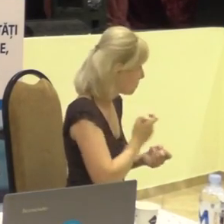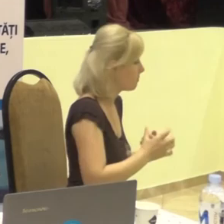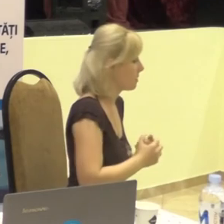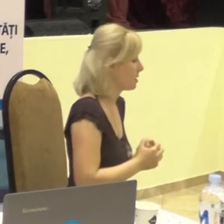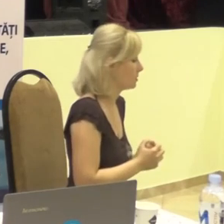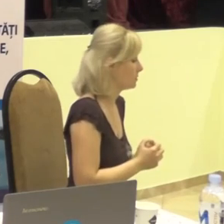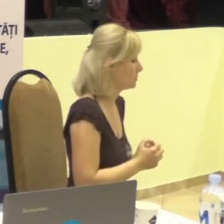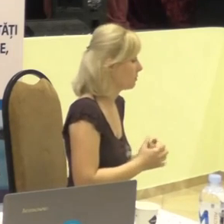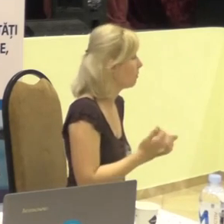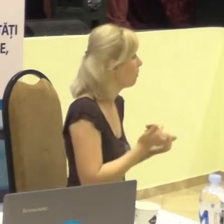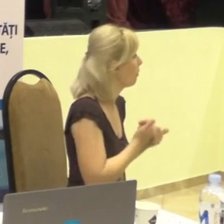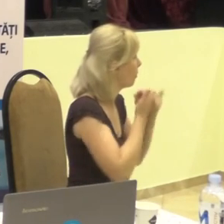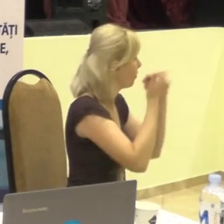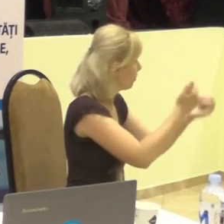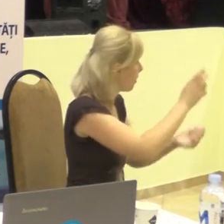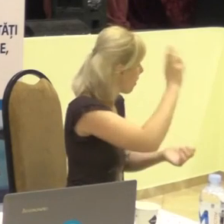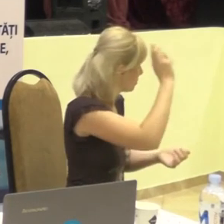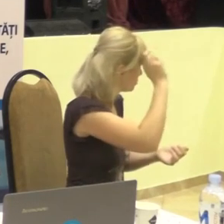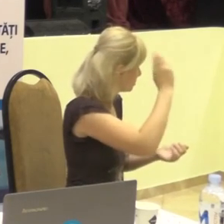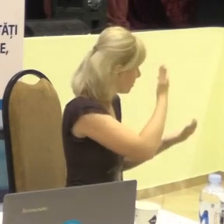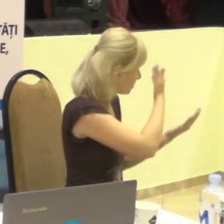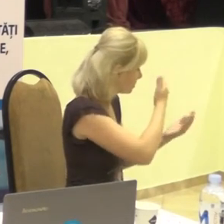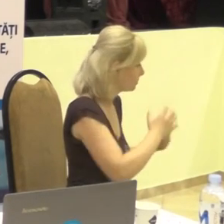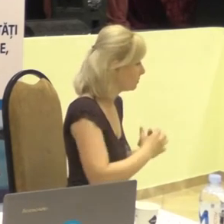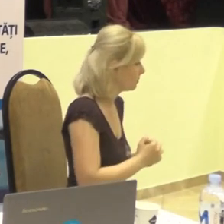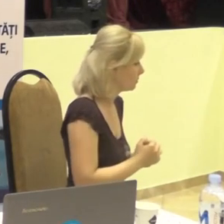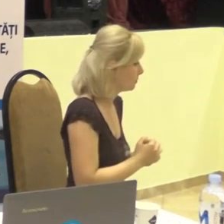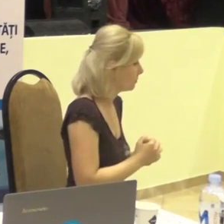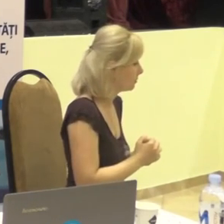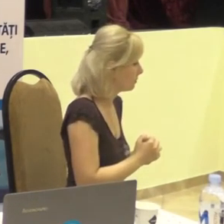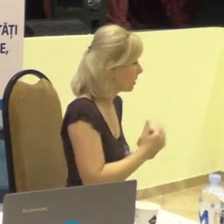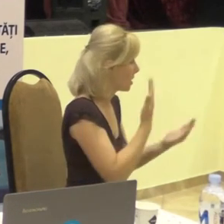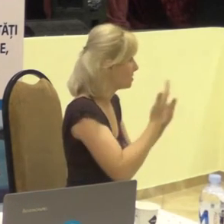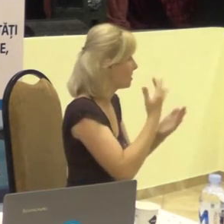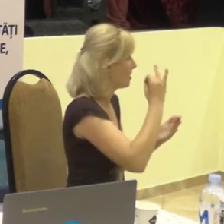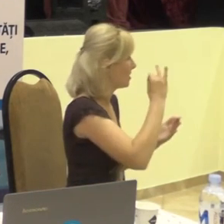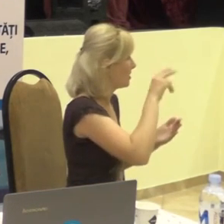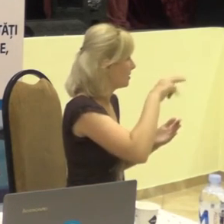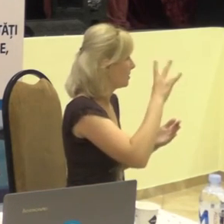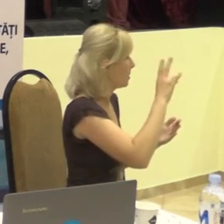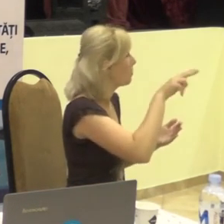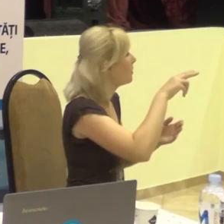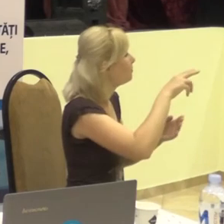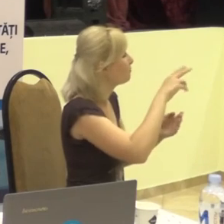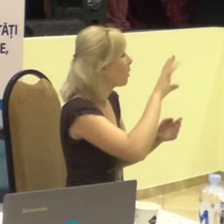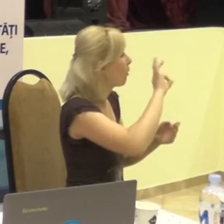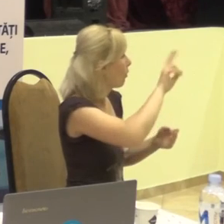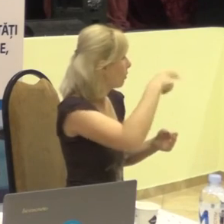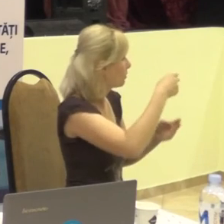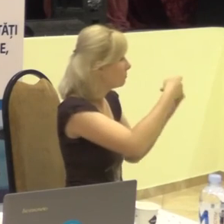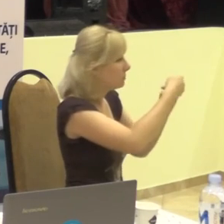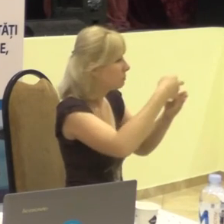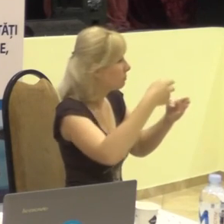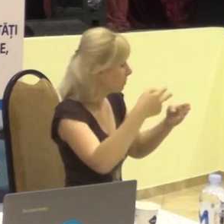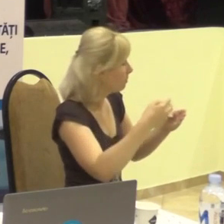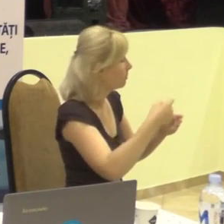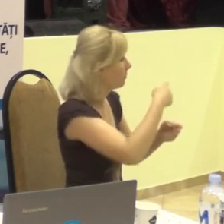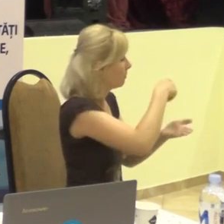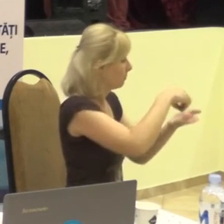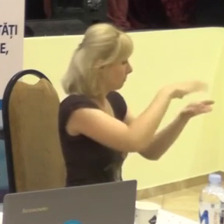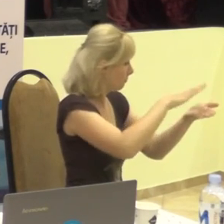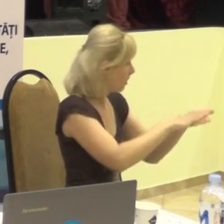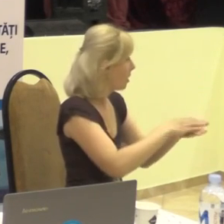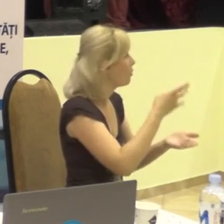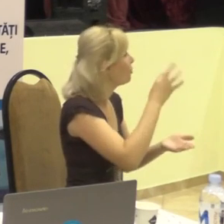oferite de către numărul IDNP. Sigur că aceasta, spuneam, nu este vizibil pentru